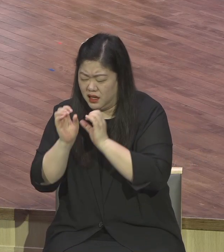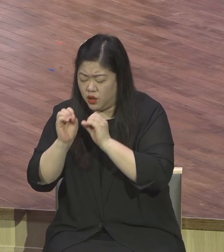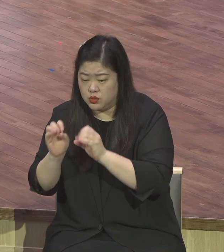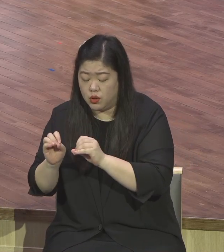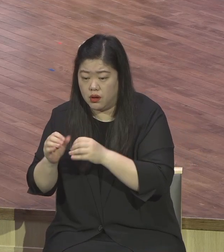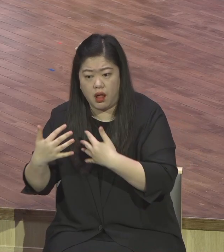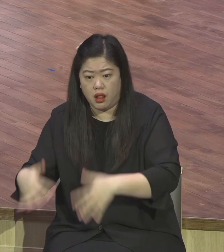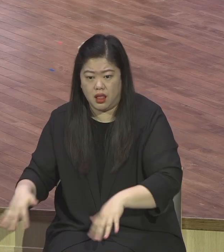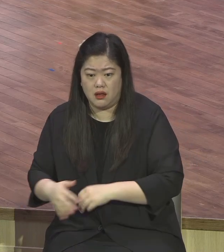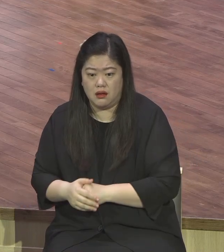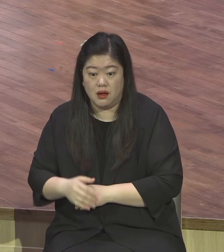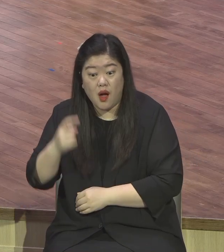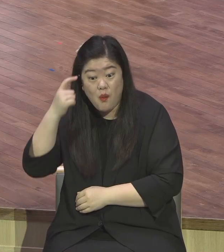약점 다 하는데 뭐 별 수 있냐